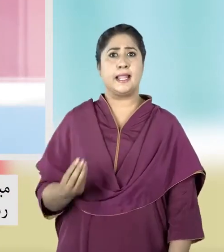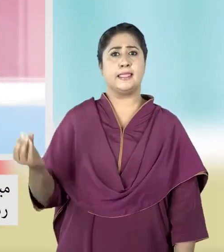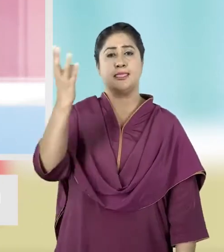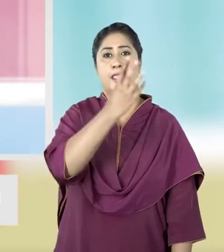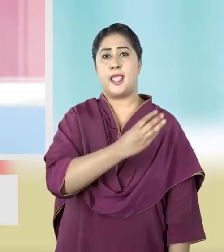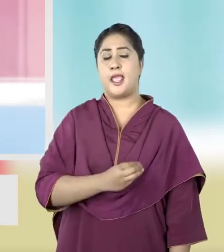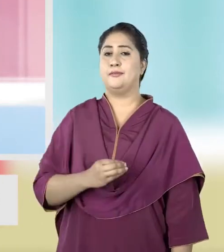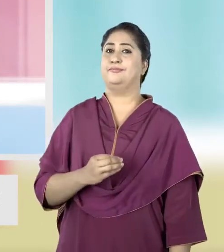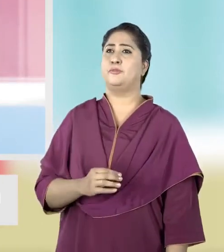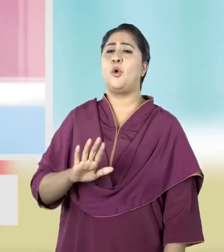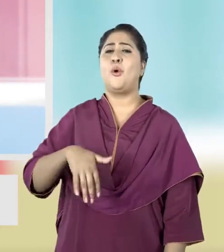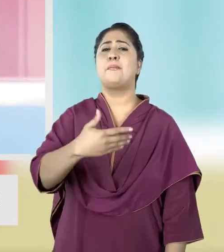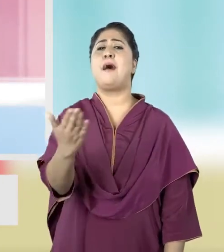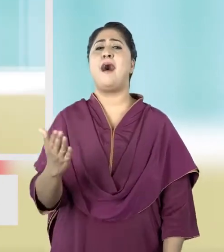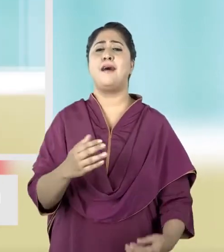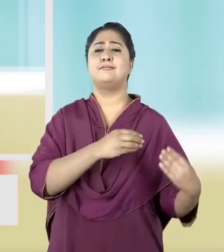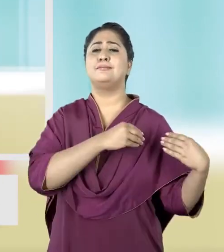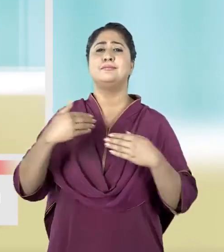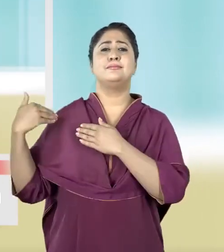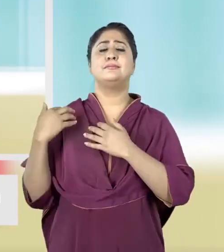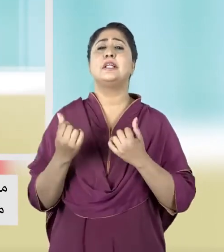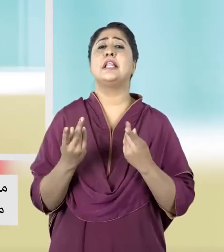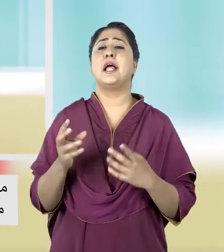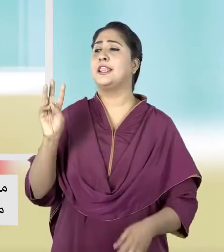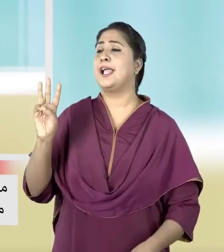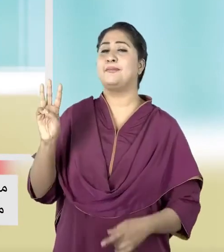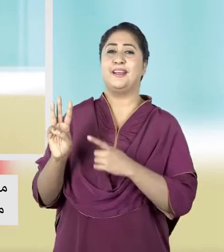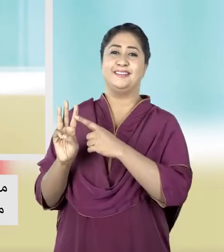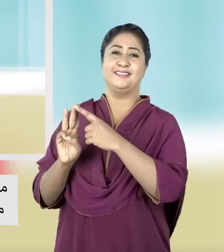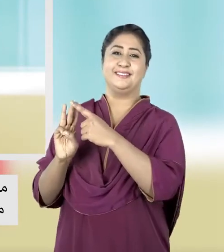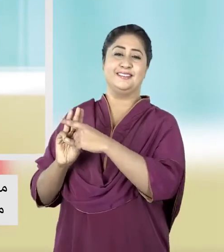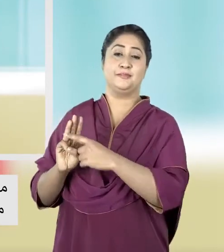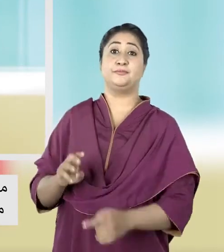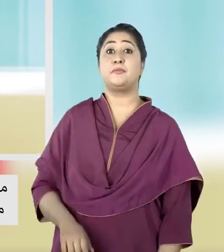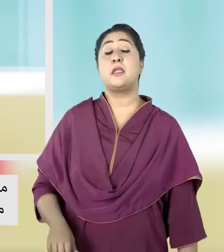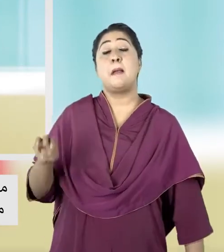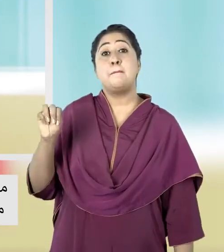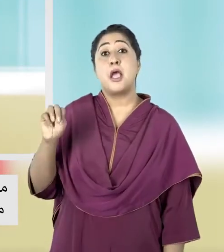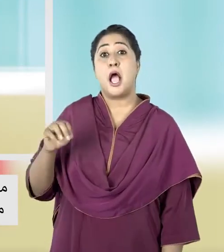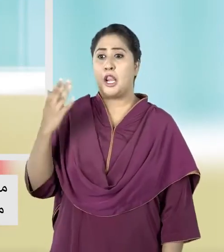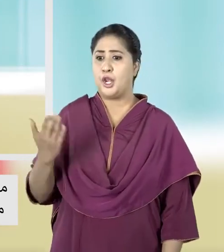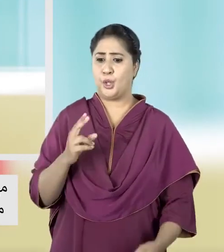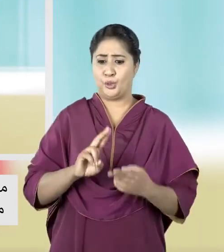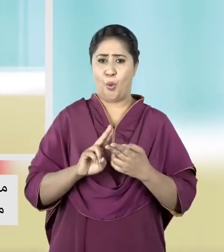उनको तीन बार गले लगाते हैं। मिकाईल ईद के दिन अपने नए दोस्त अमीर से गले मिल रहा